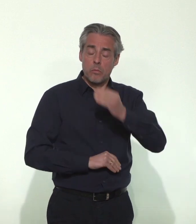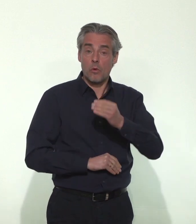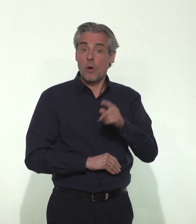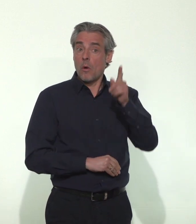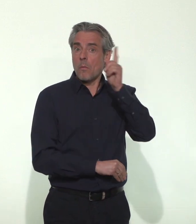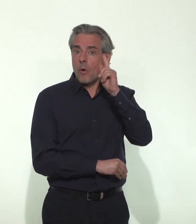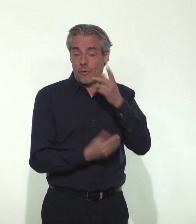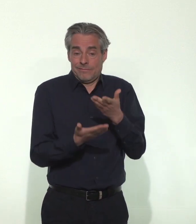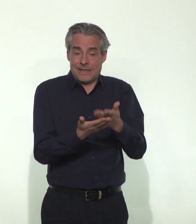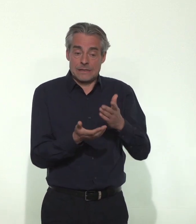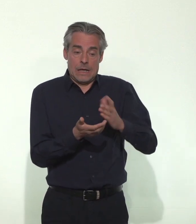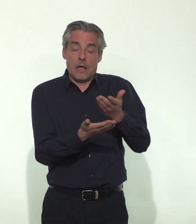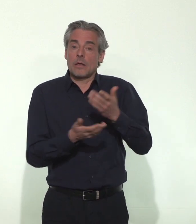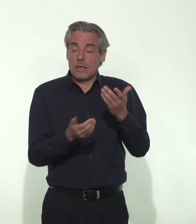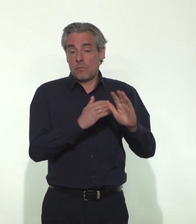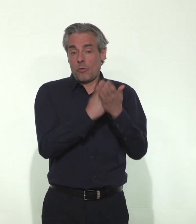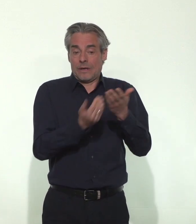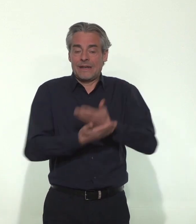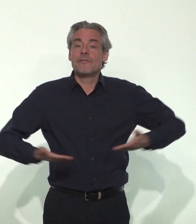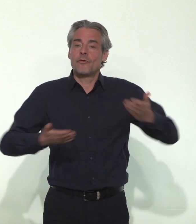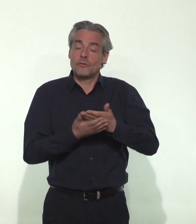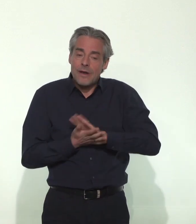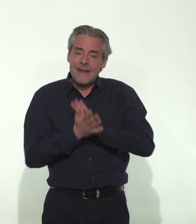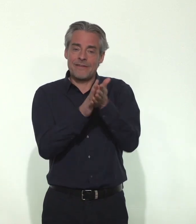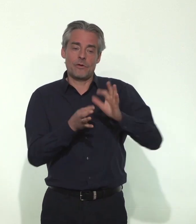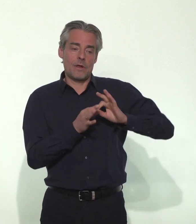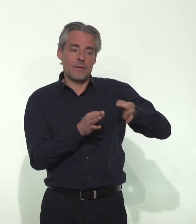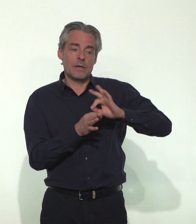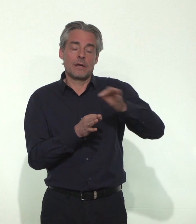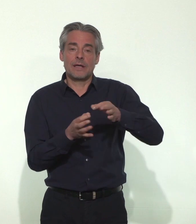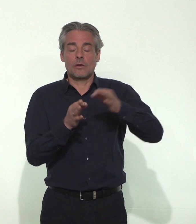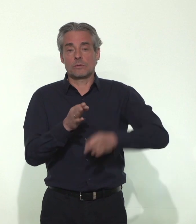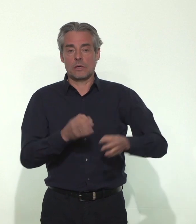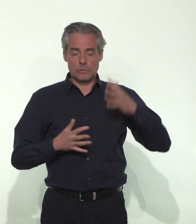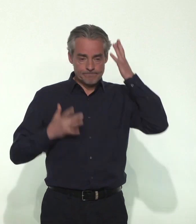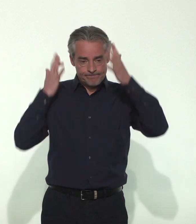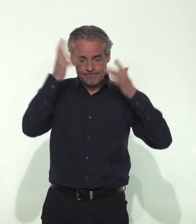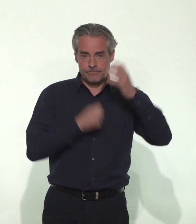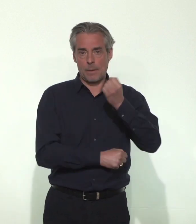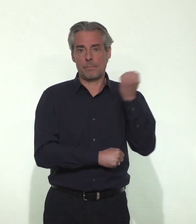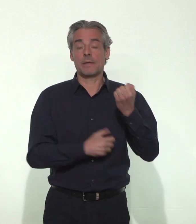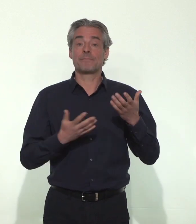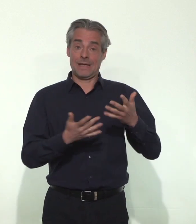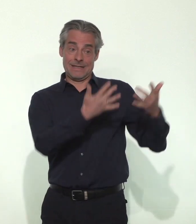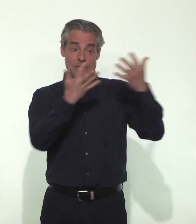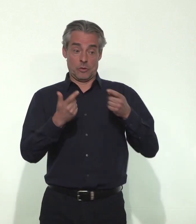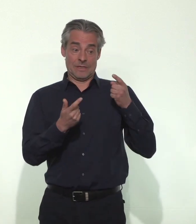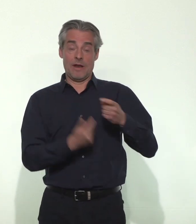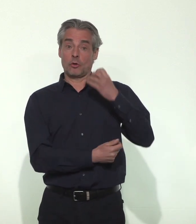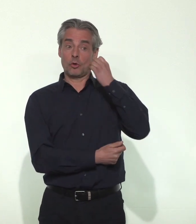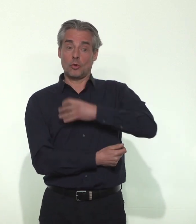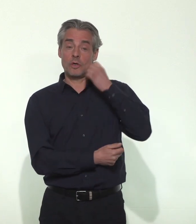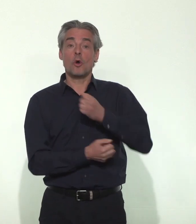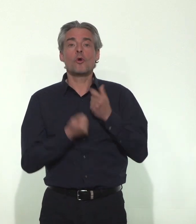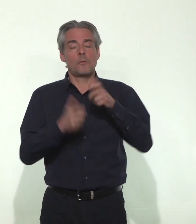qu'il reflète la cinétique, la dynamique de l'épidémie et son impact le plus préoccupant. C'est ce nombre quotidien